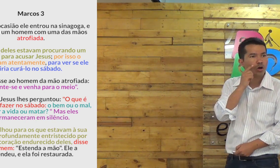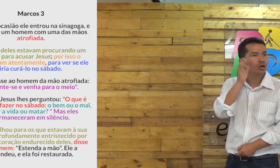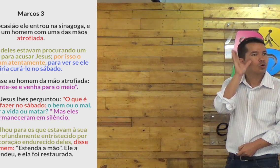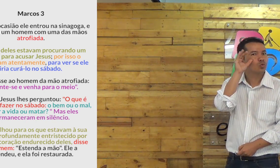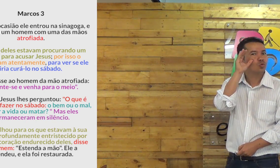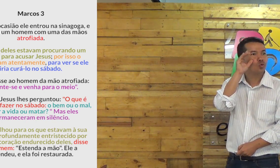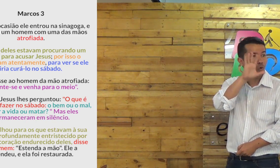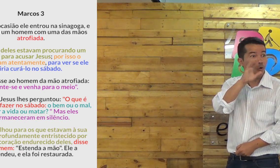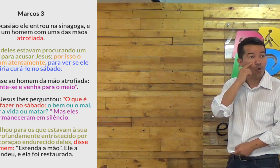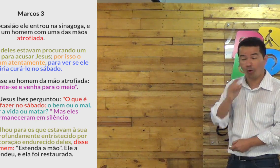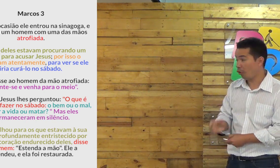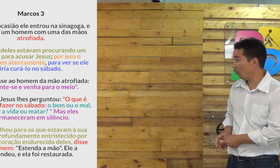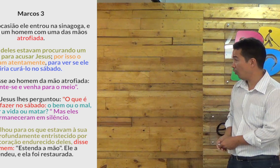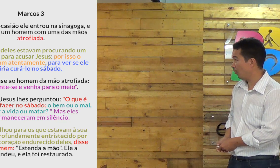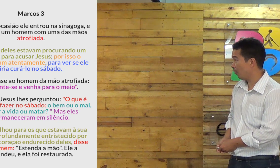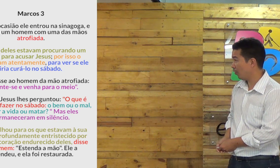Olha só, olha só. Olha que curioso.